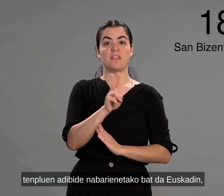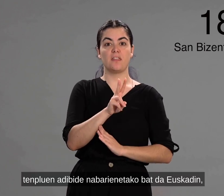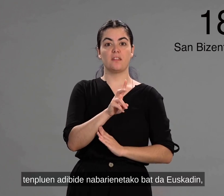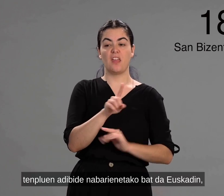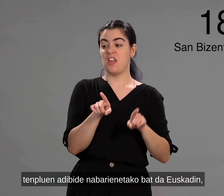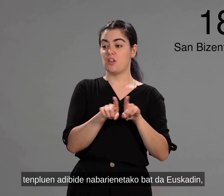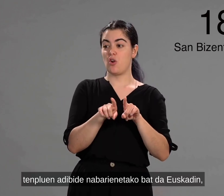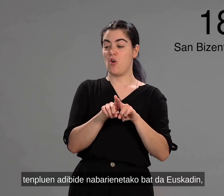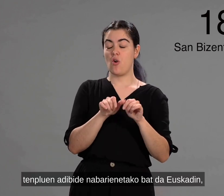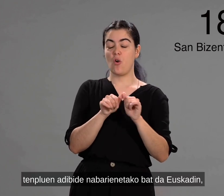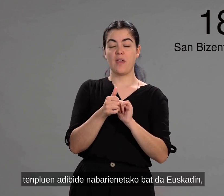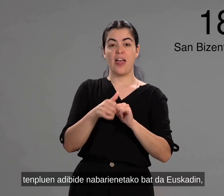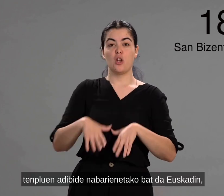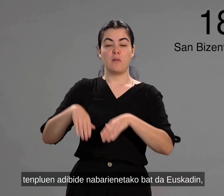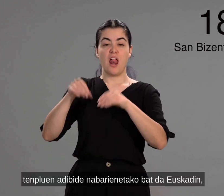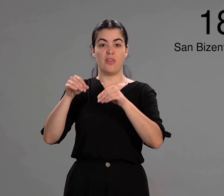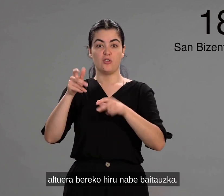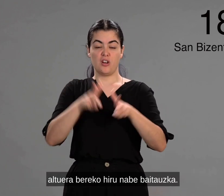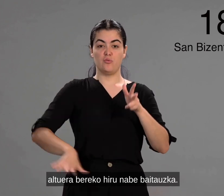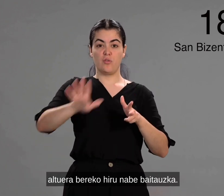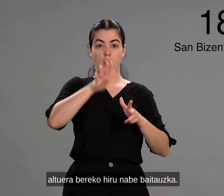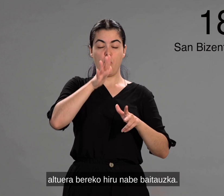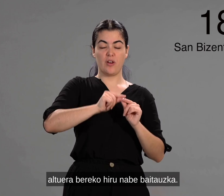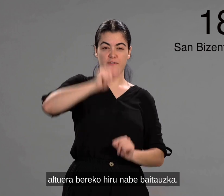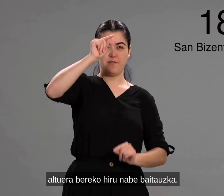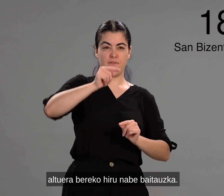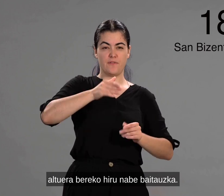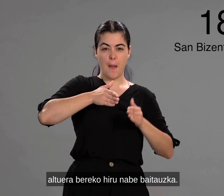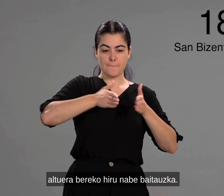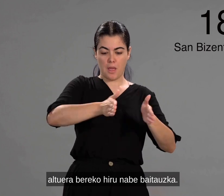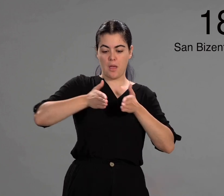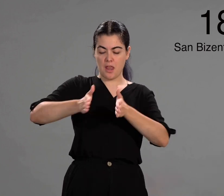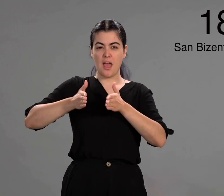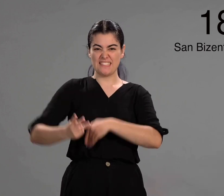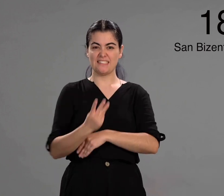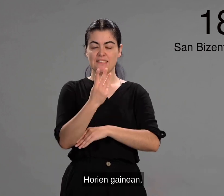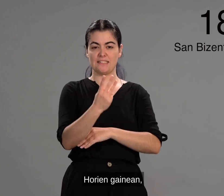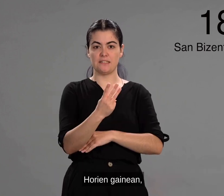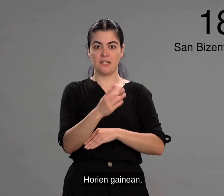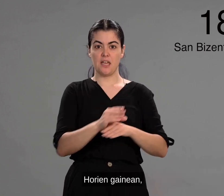adibide nabarienetako bat da Euskadin, altuera bereko irunabe baita uzka. Orien gainean,